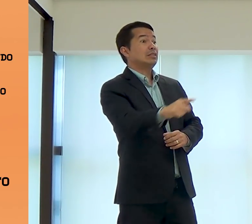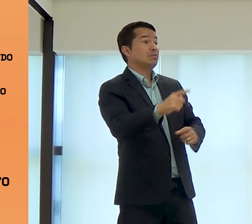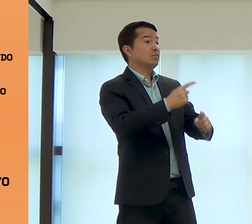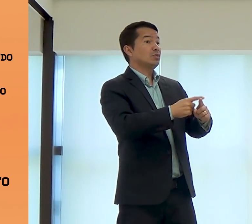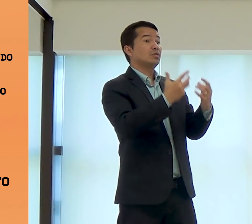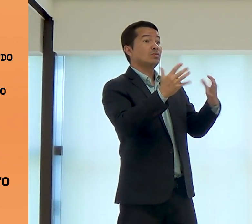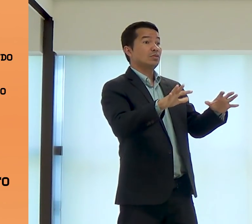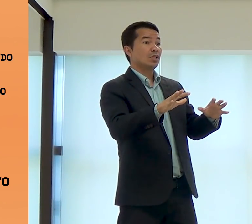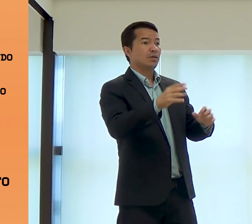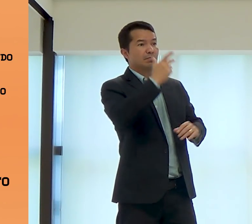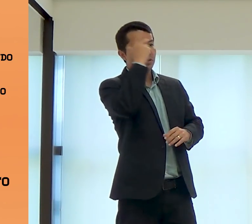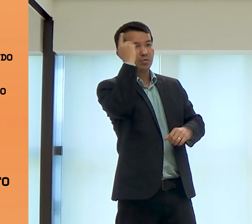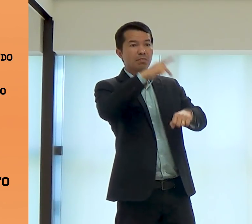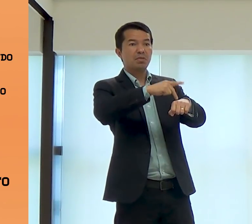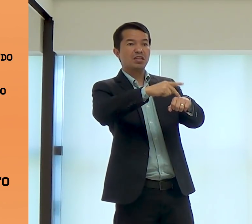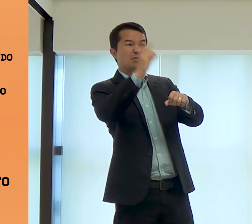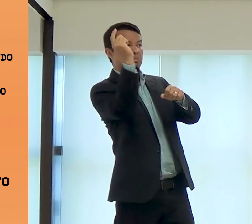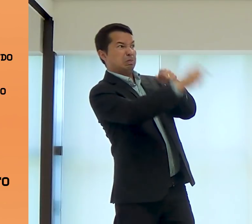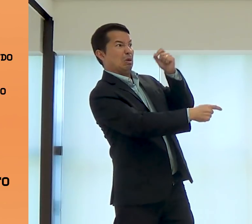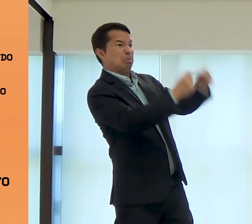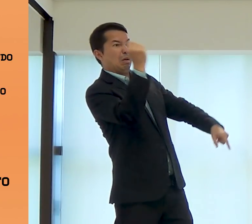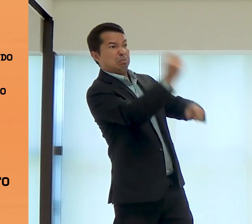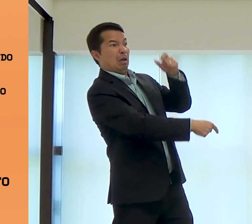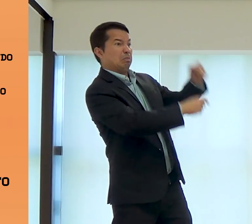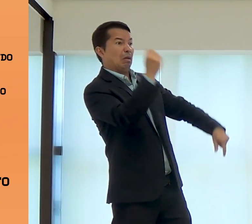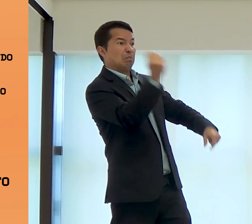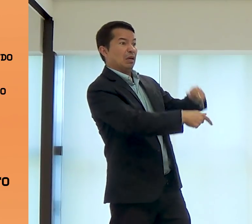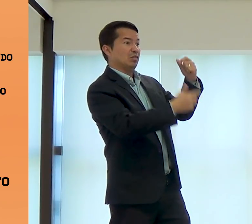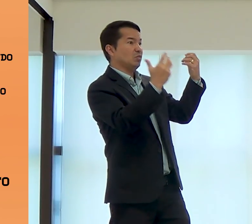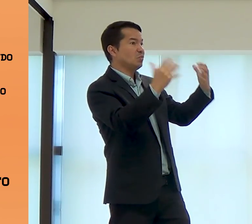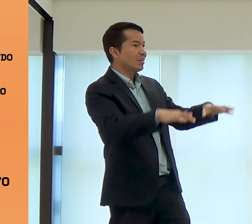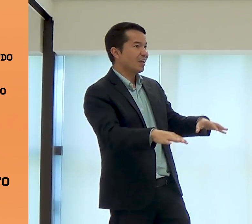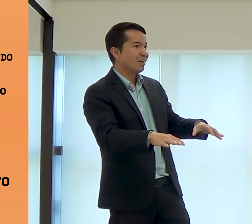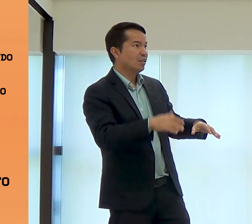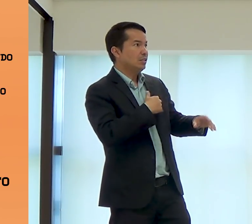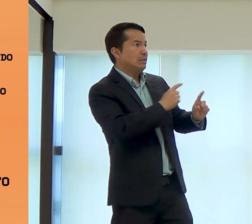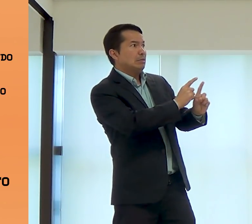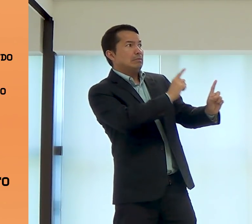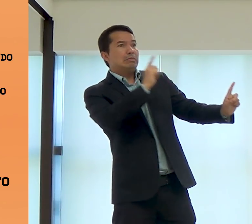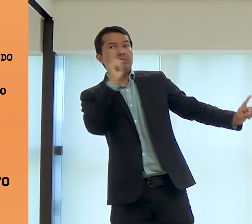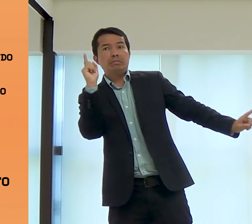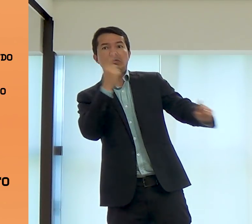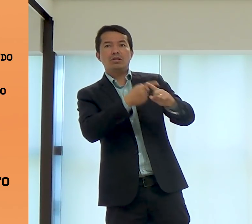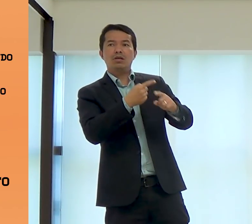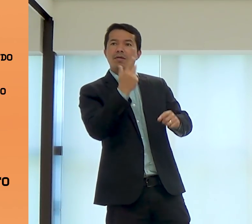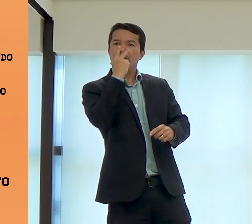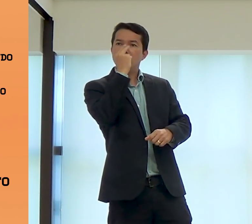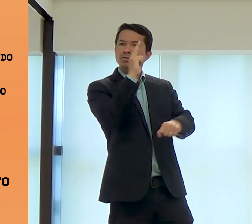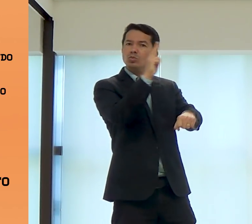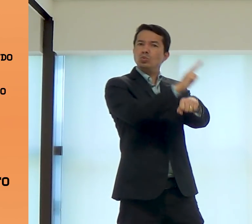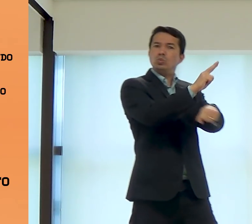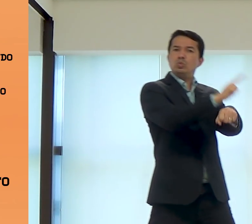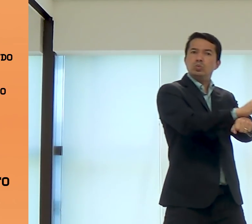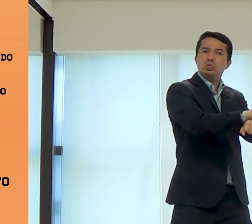E quando Maria se casou, ele pensou em anular o casamento, ao invés de matá-la,